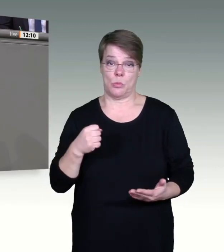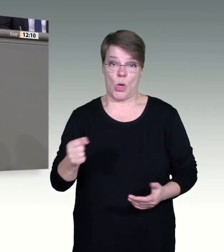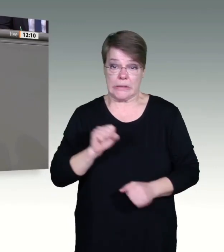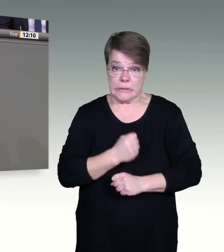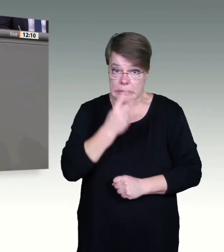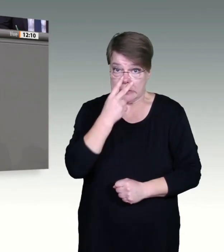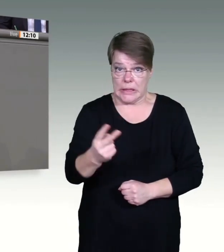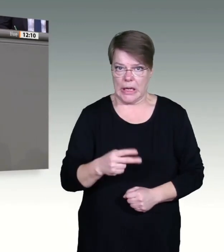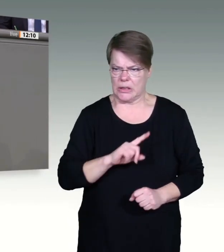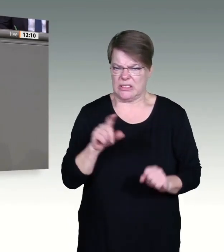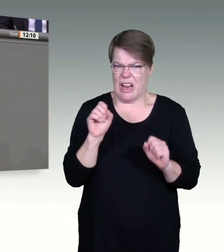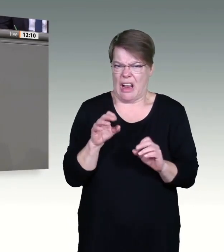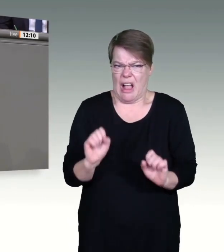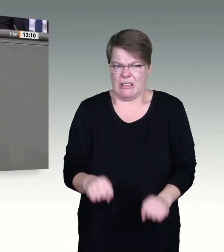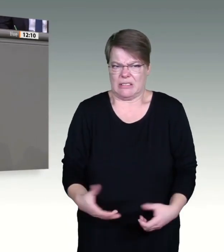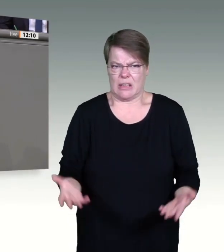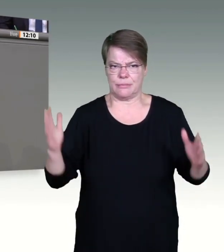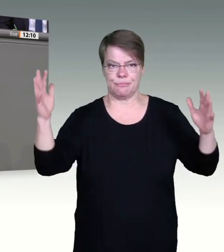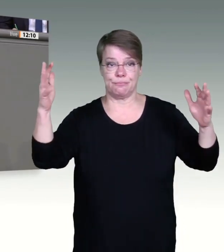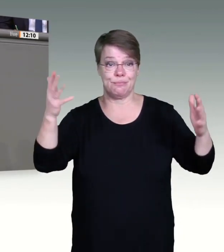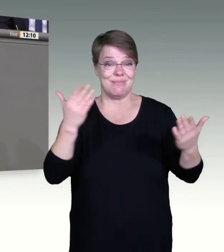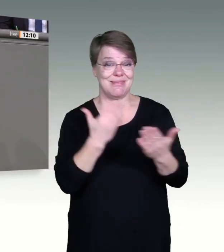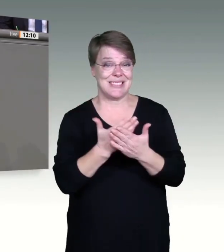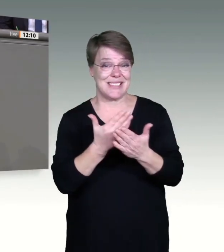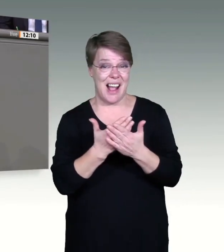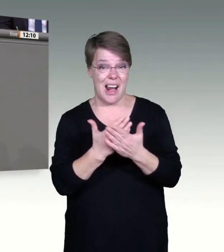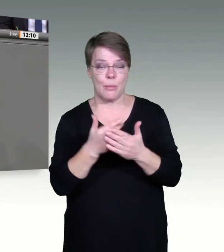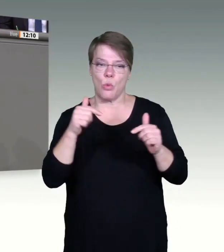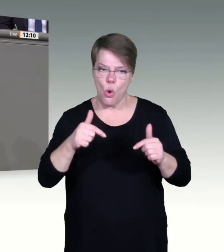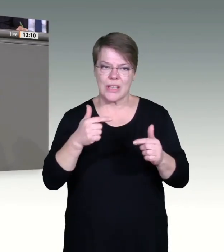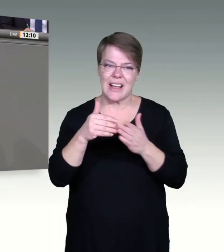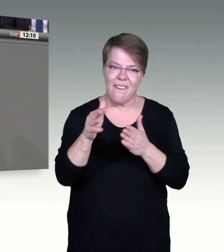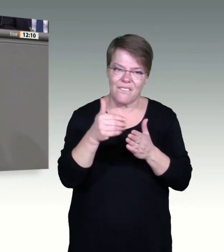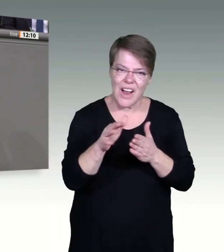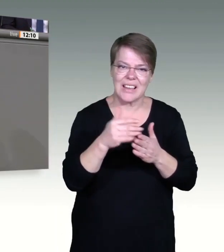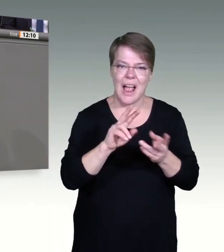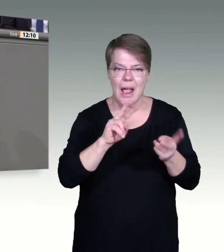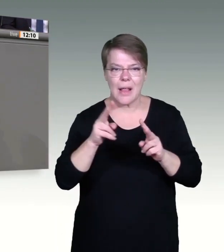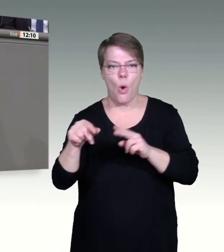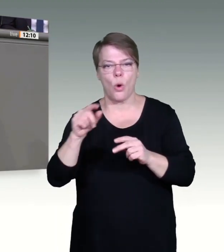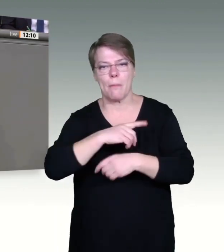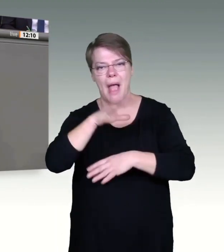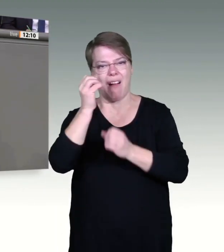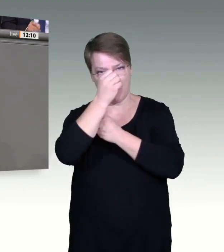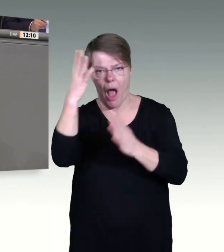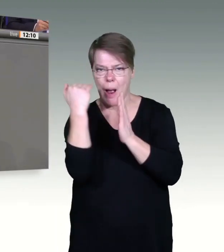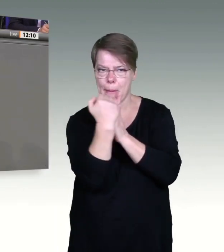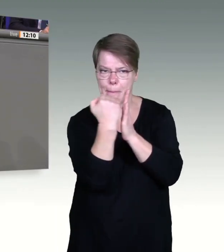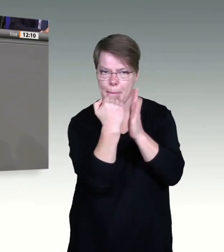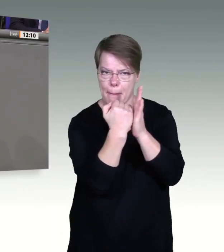Mit dem vorliegenden Gesetzentwurf wird noch mal klargestellt, dass die Länder natürlich Freizeit- und